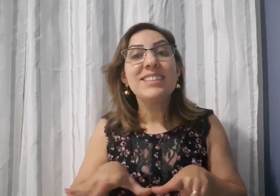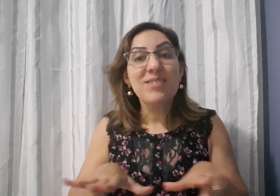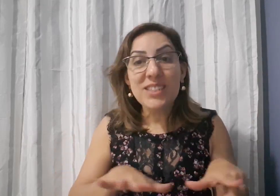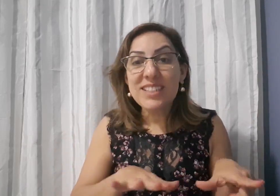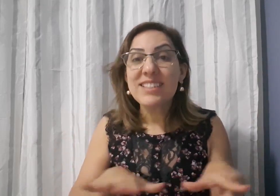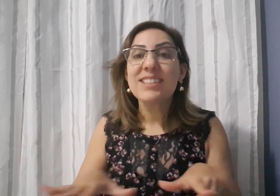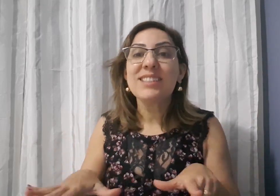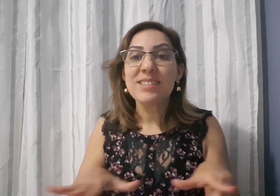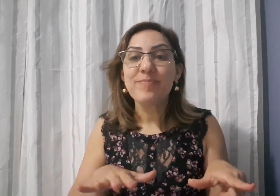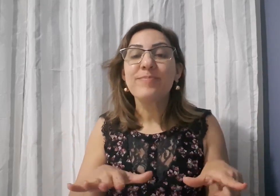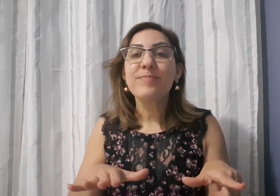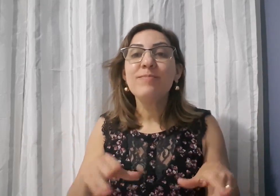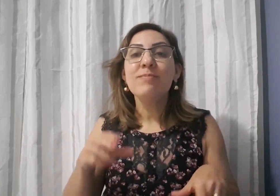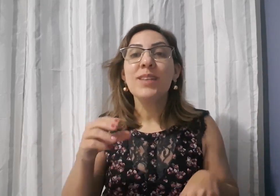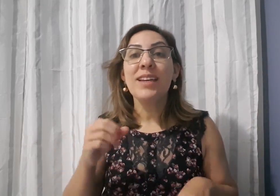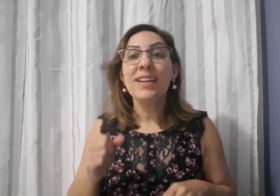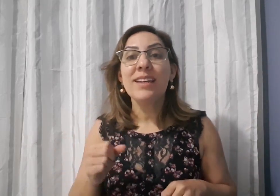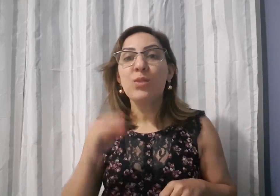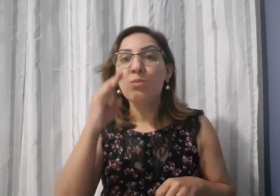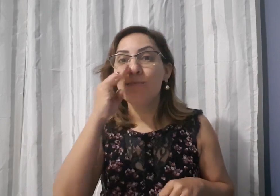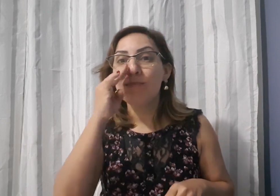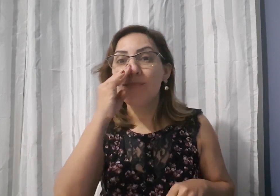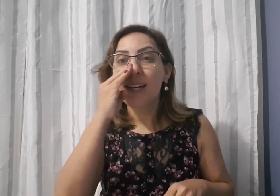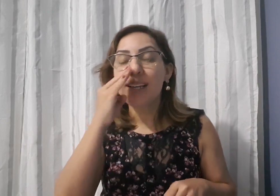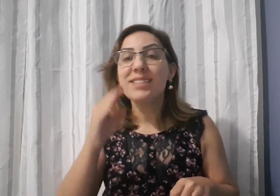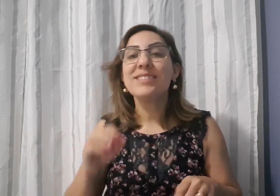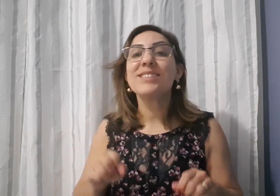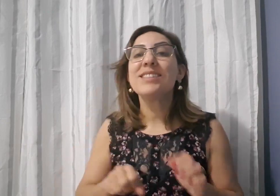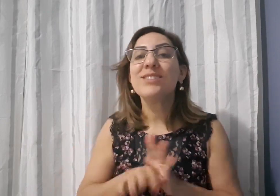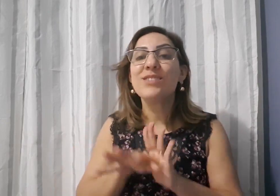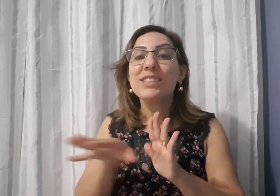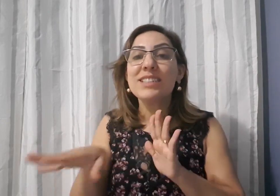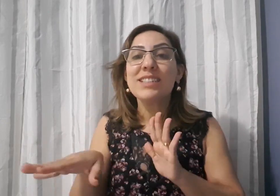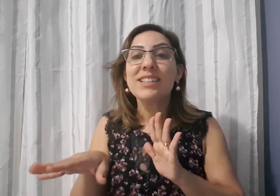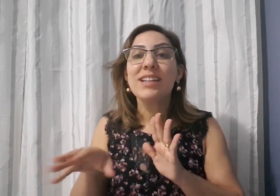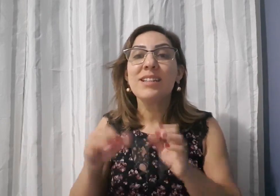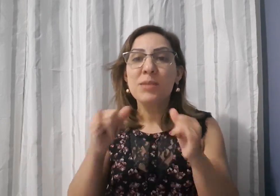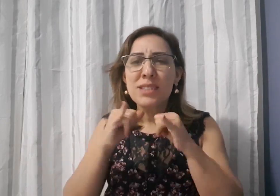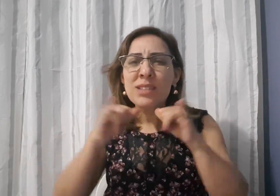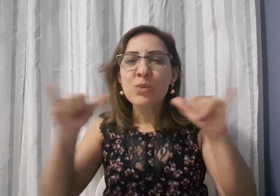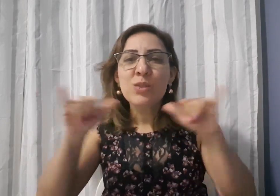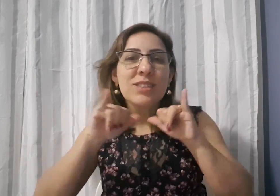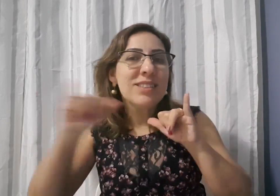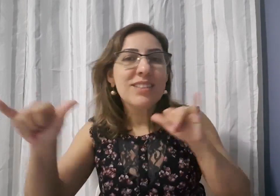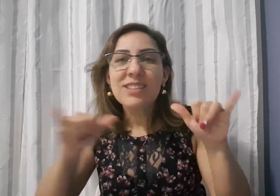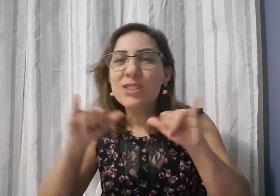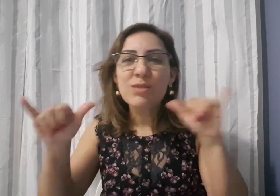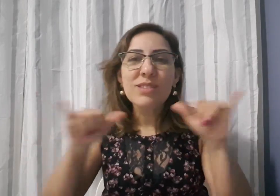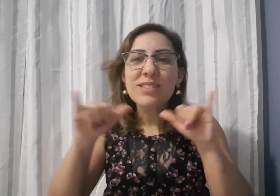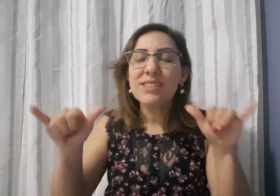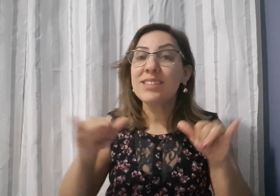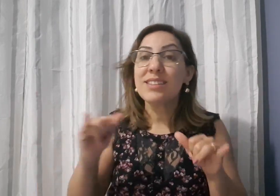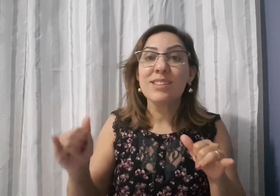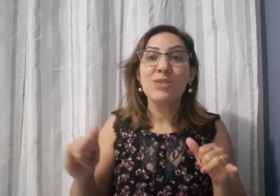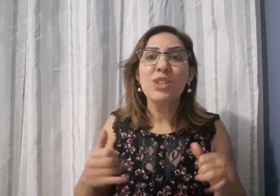Do professor Madison Barredo da Universidade da Libras Ele estava divulgando sobre esse método inovador